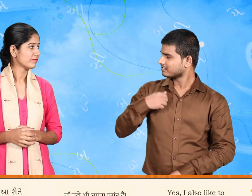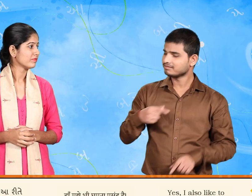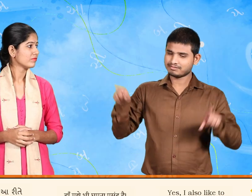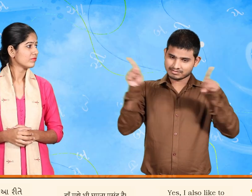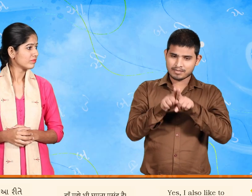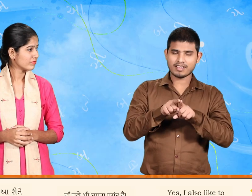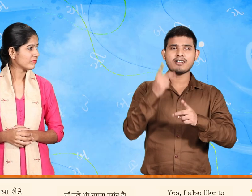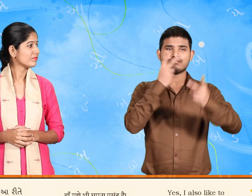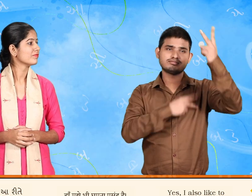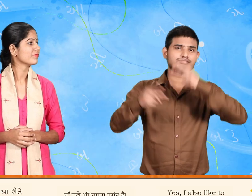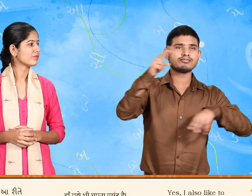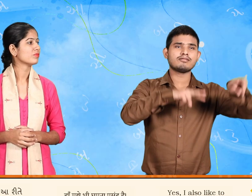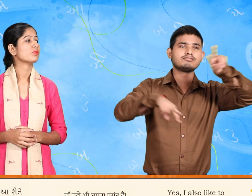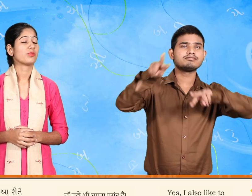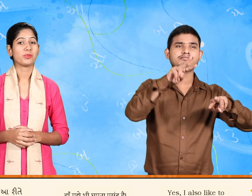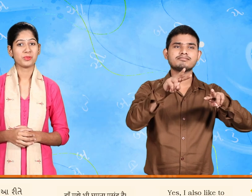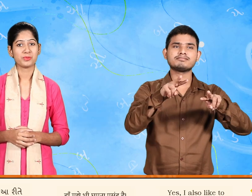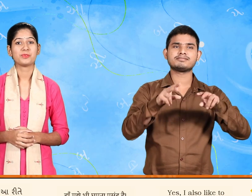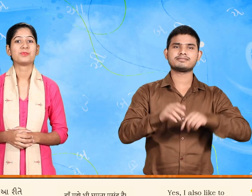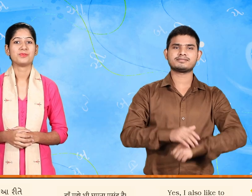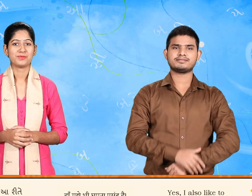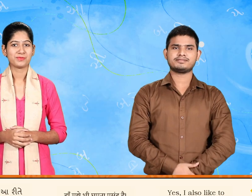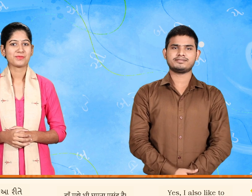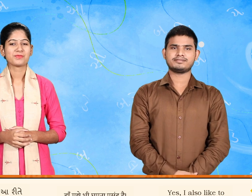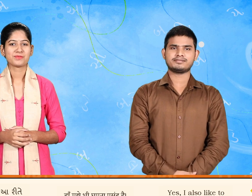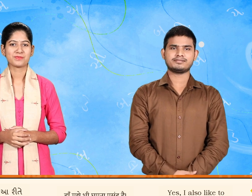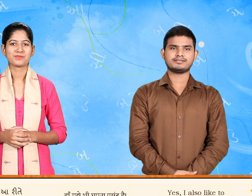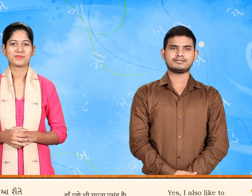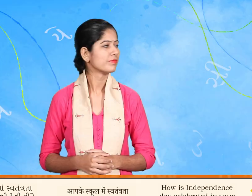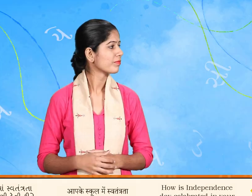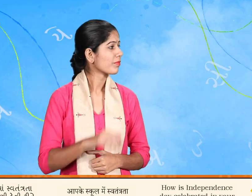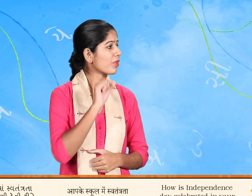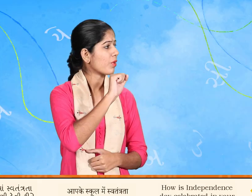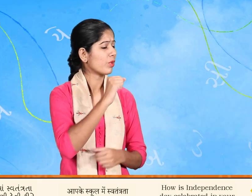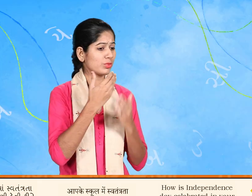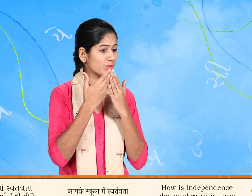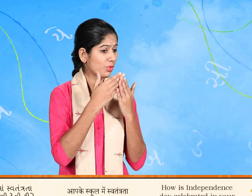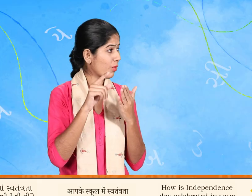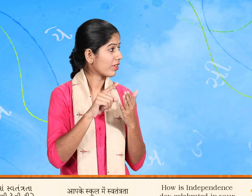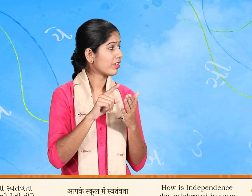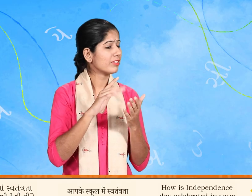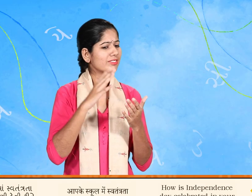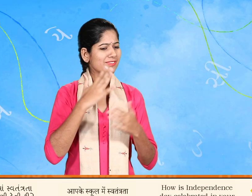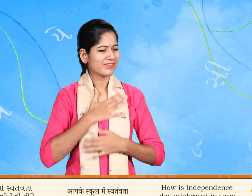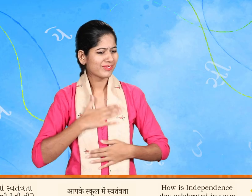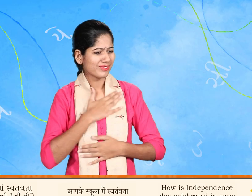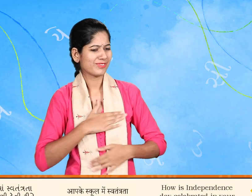મને પણ આ રીતે રખળવું ગમે છે તેમારી શાળામાં સ્વતંત્રત દેવસની